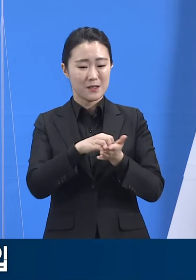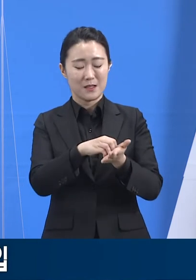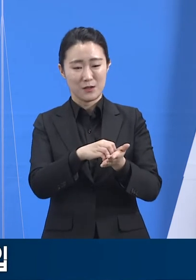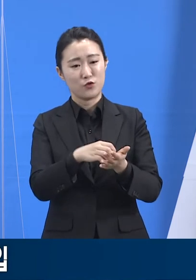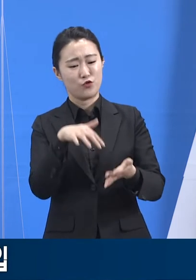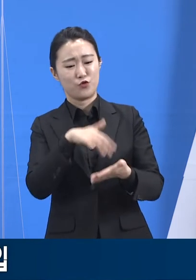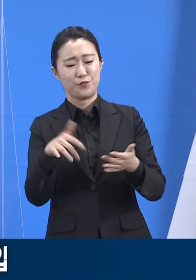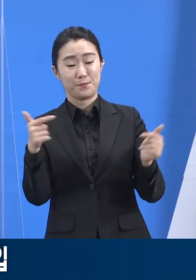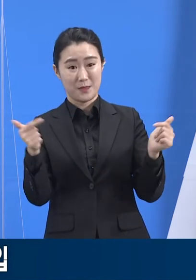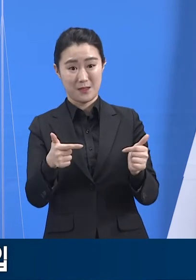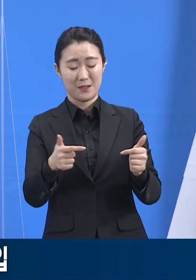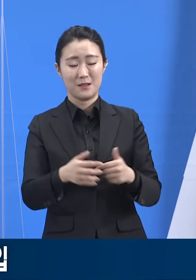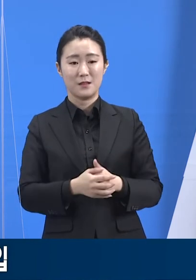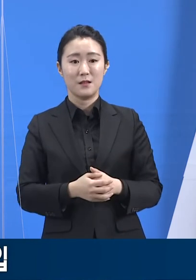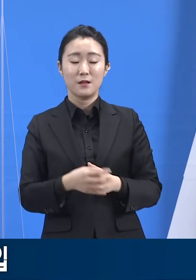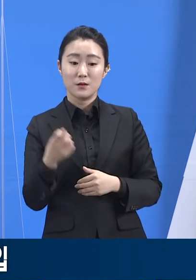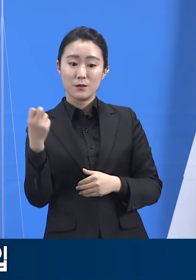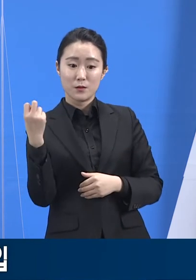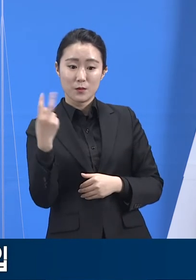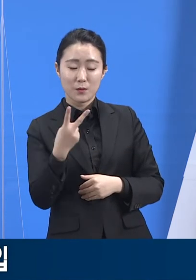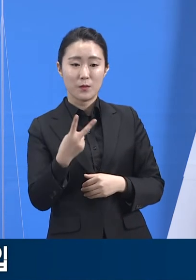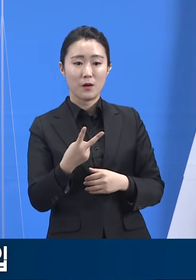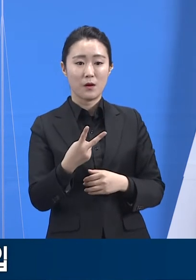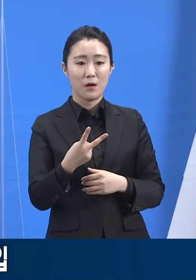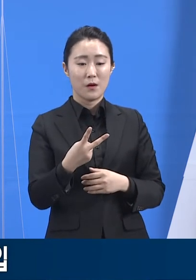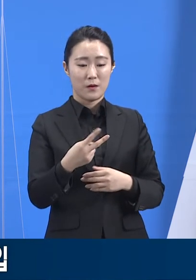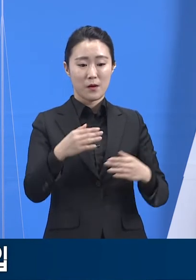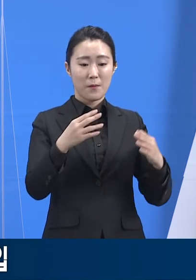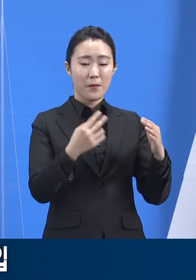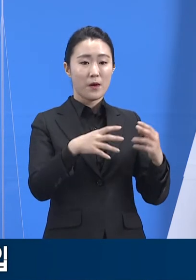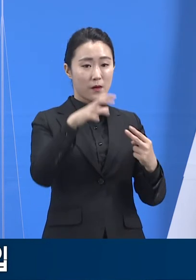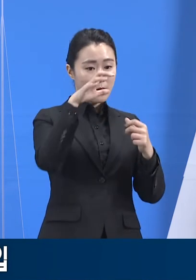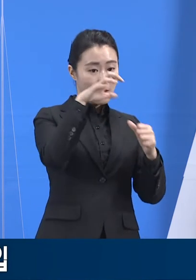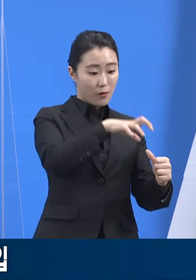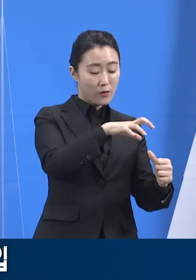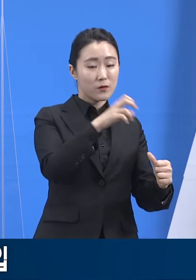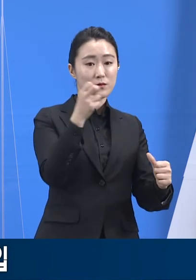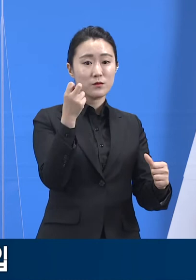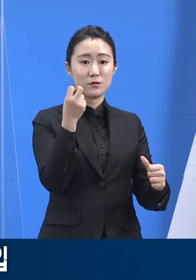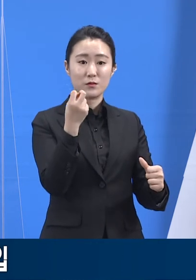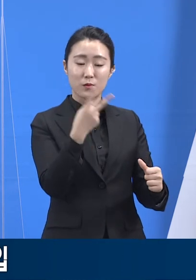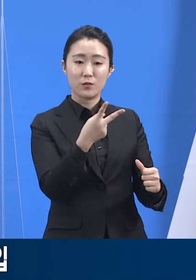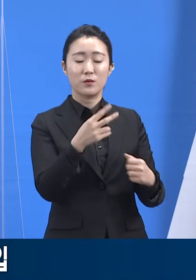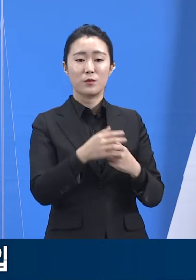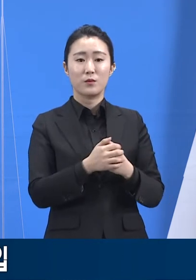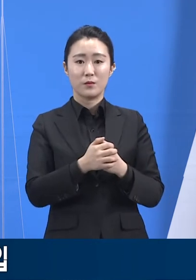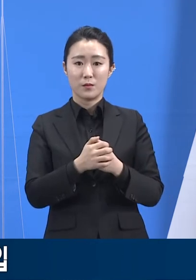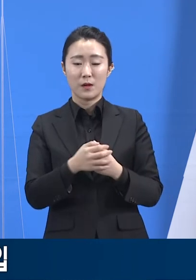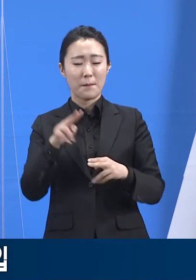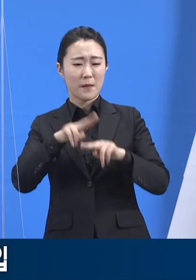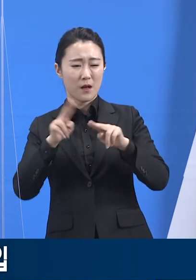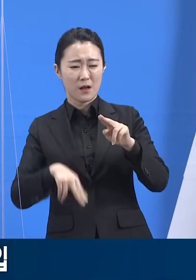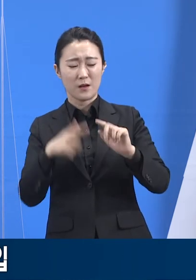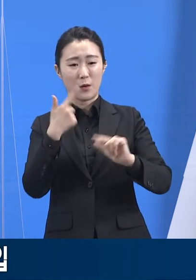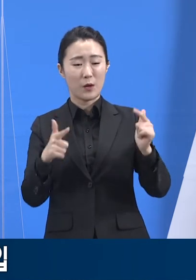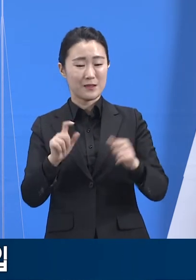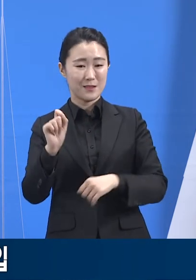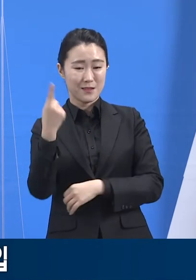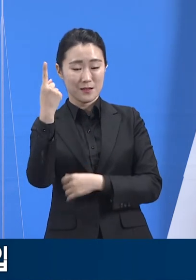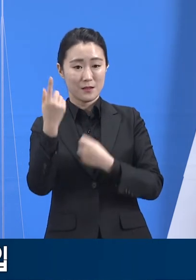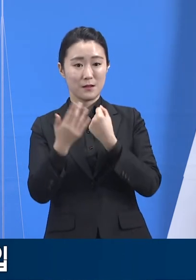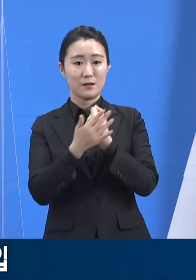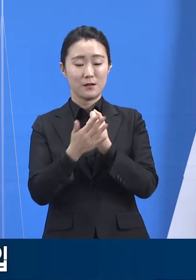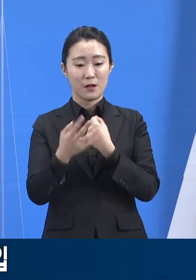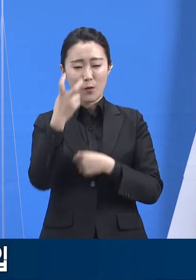격리 또는 사직 등의 이유로 시설 내의 의료인과 돌봄 노동자의 숫자가 줄어들게 되는데, 이를 보강하여